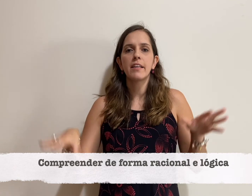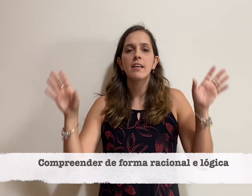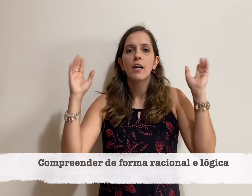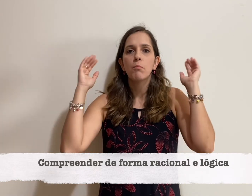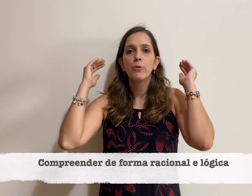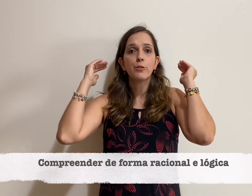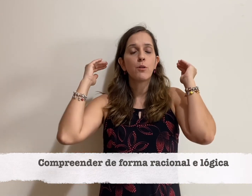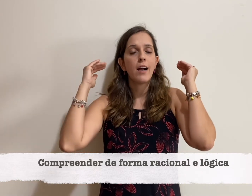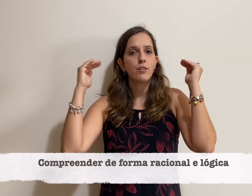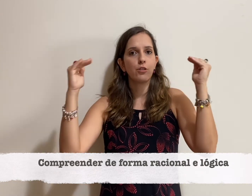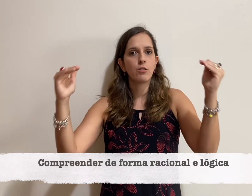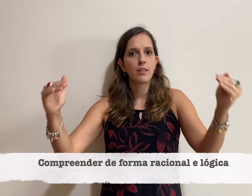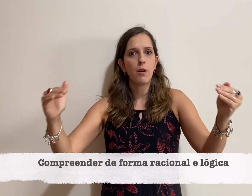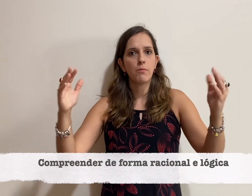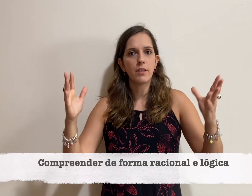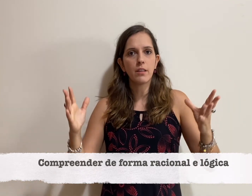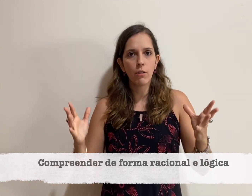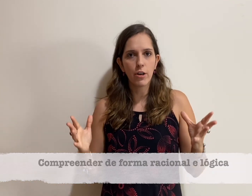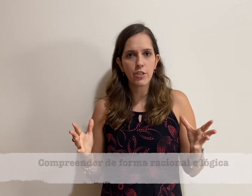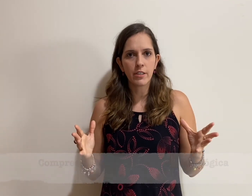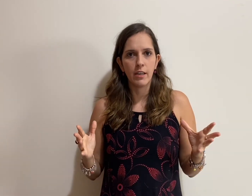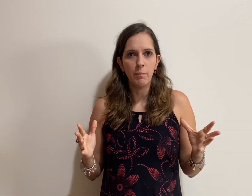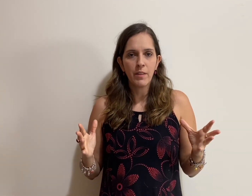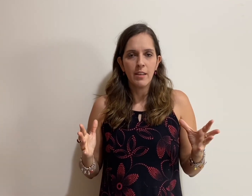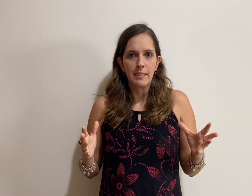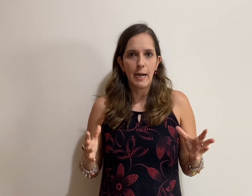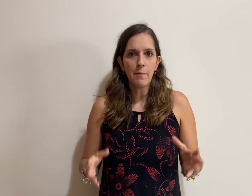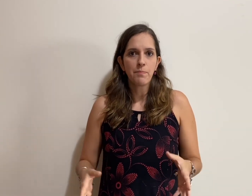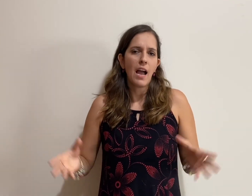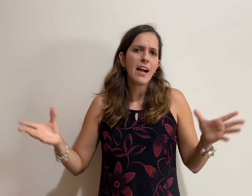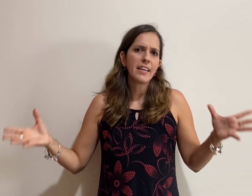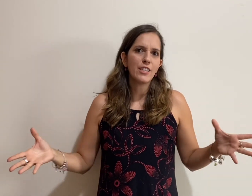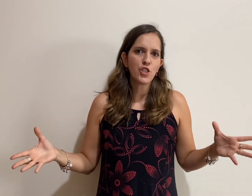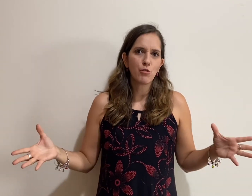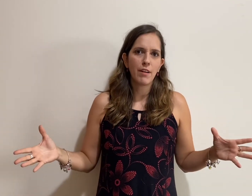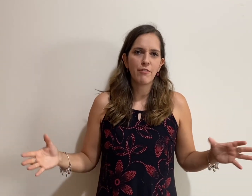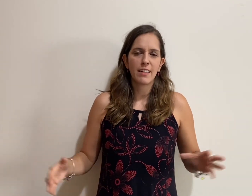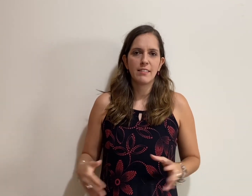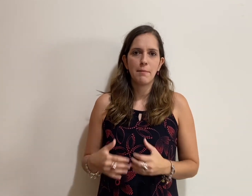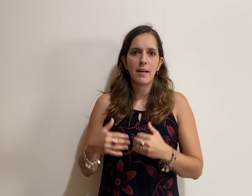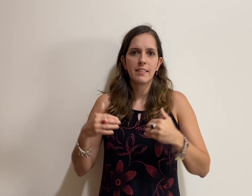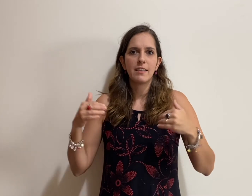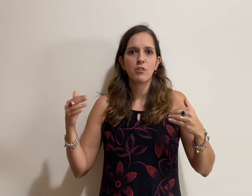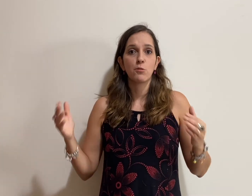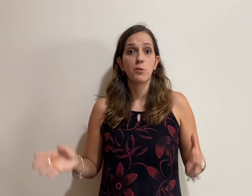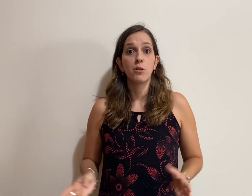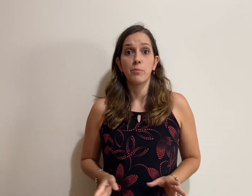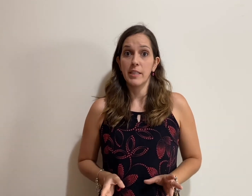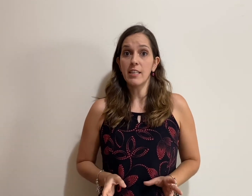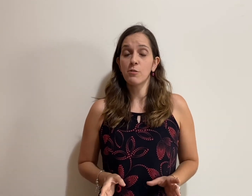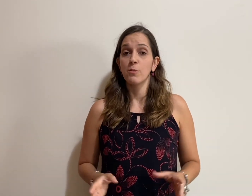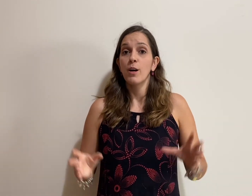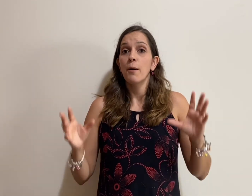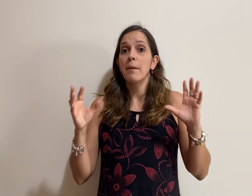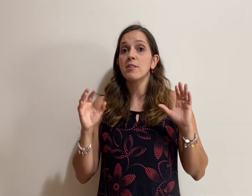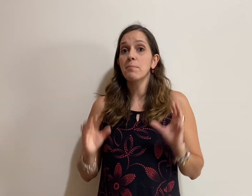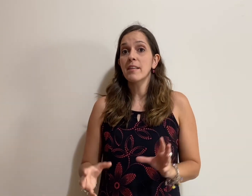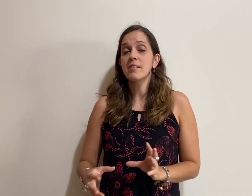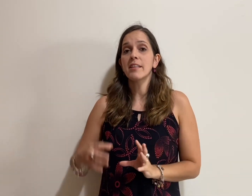muito racional e lógica, tá? Aqui a gente não vai ficar debatendo aí sobre o iluminismo, mas pensem que